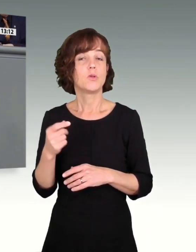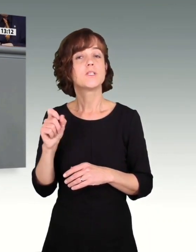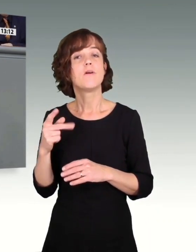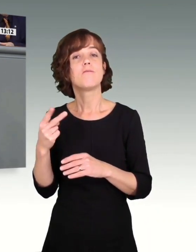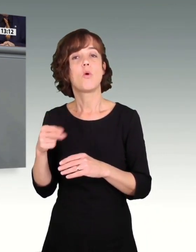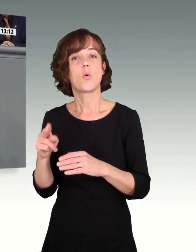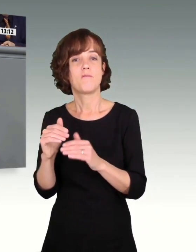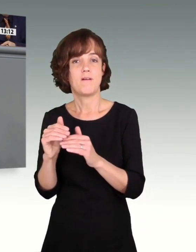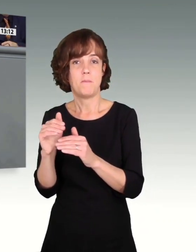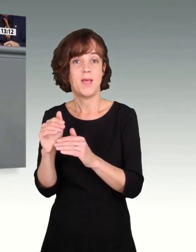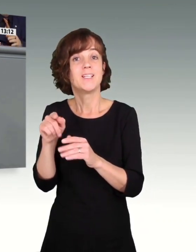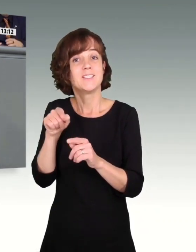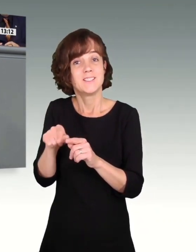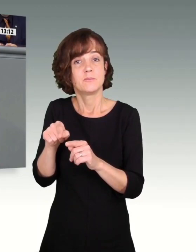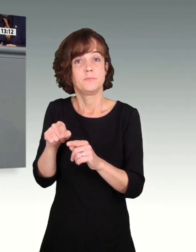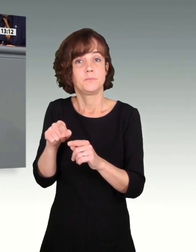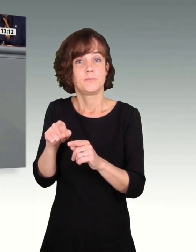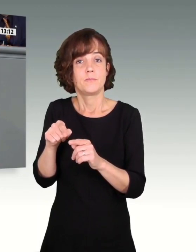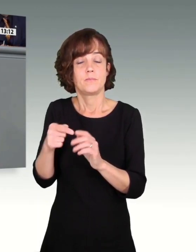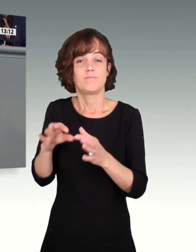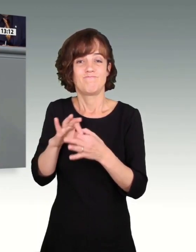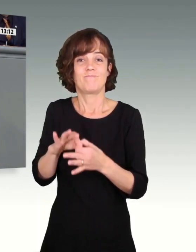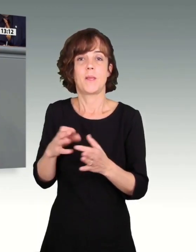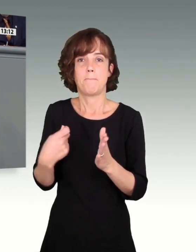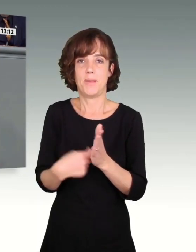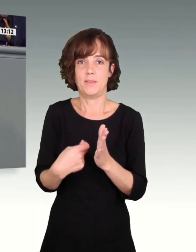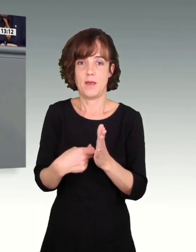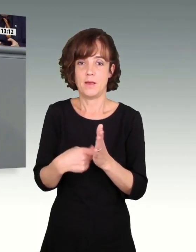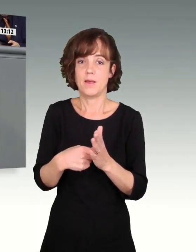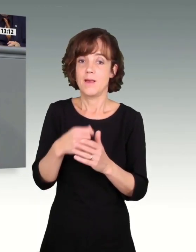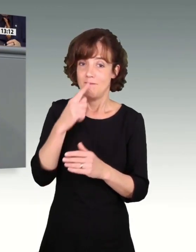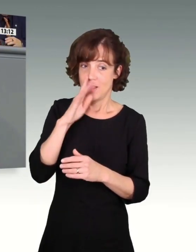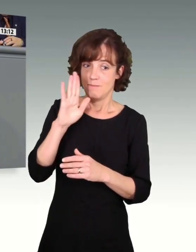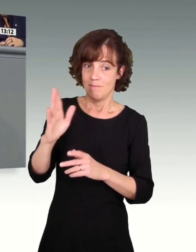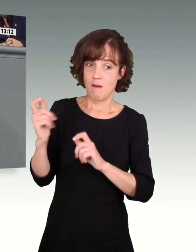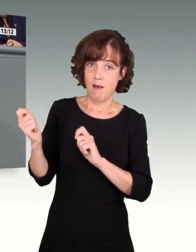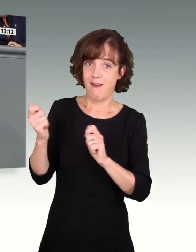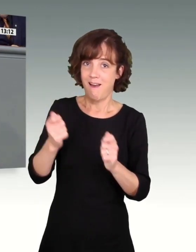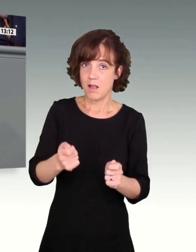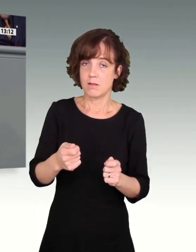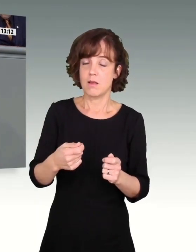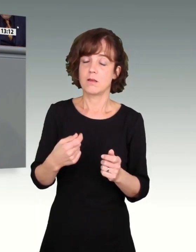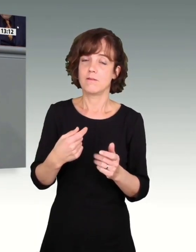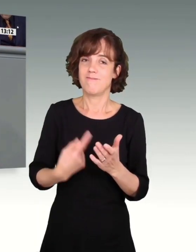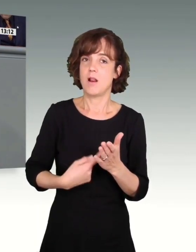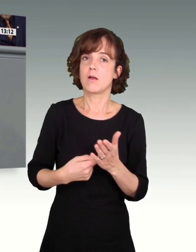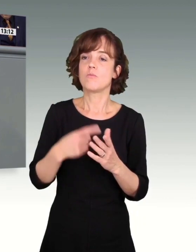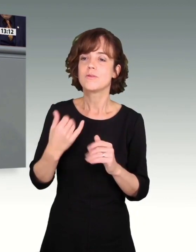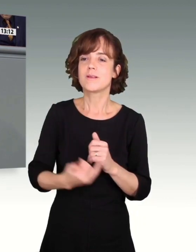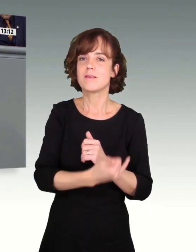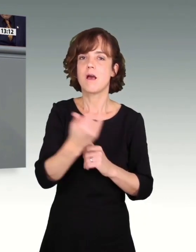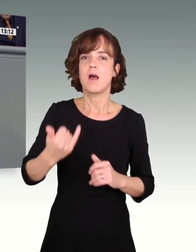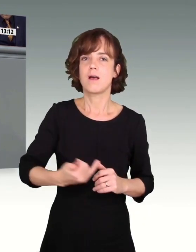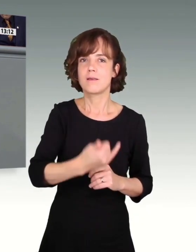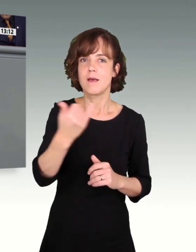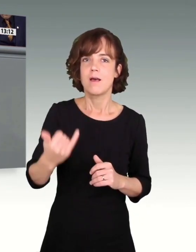Das ist die Hinsicht zum Betrag. Wenn Sie in Ihrem Antrag auch fordern, es muss jährlich angepasst werden,